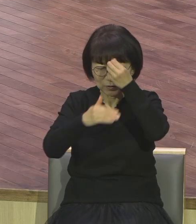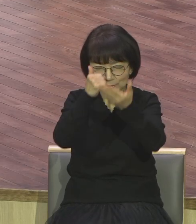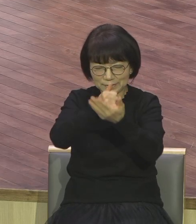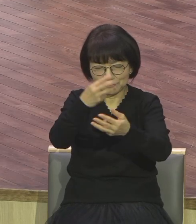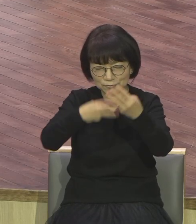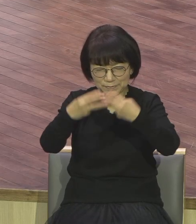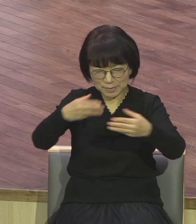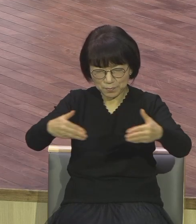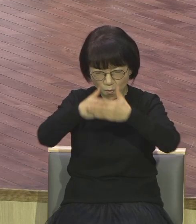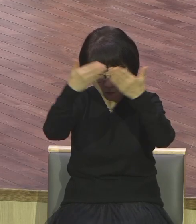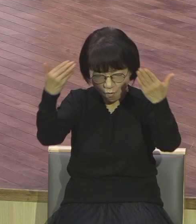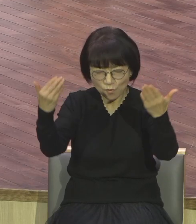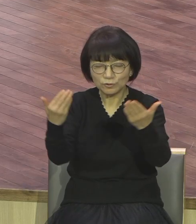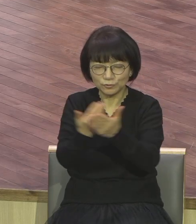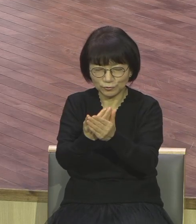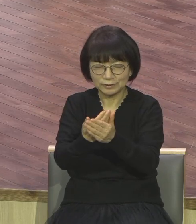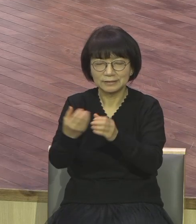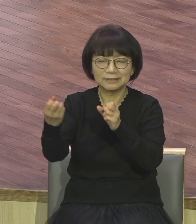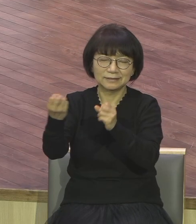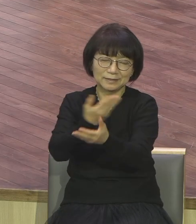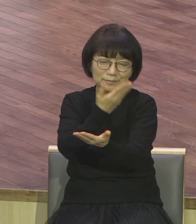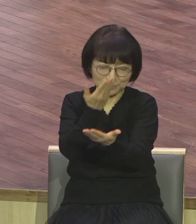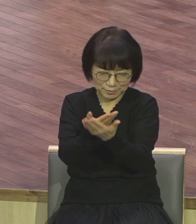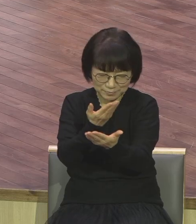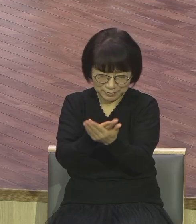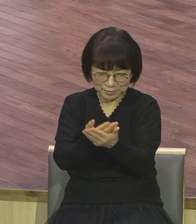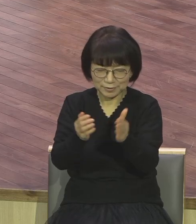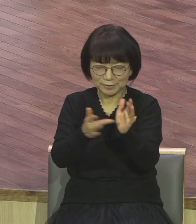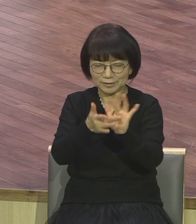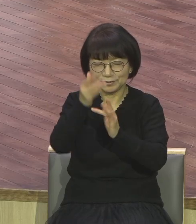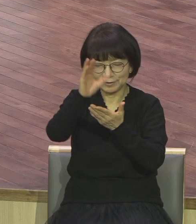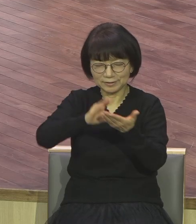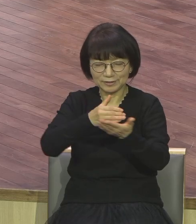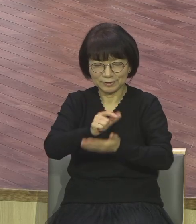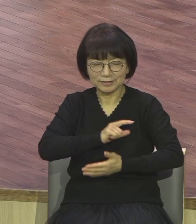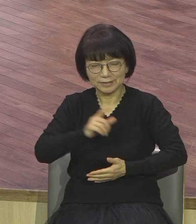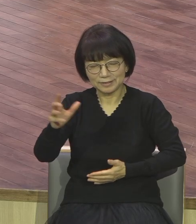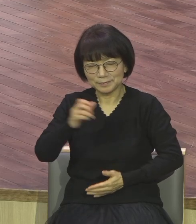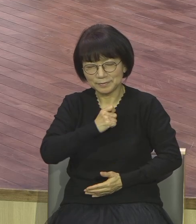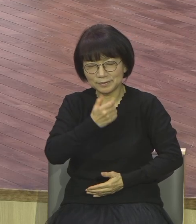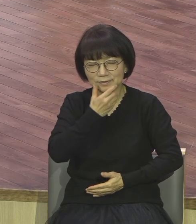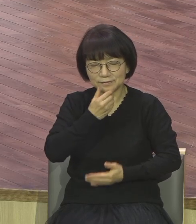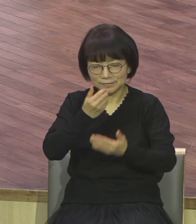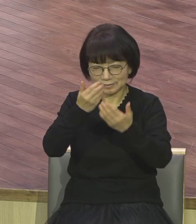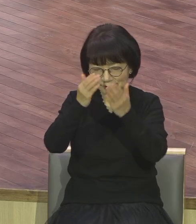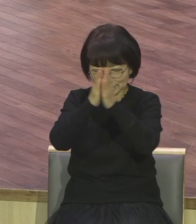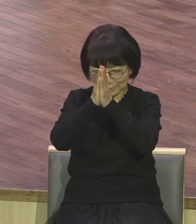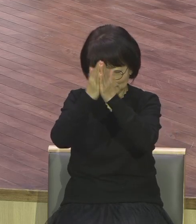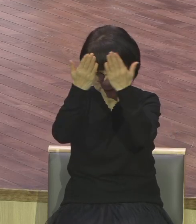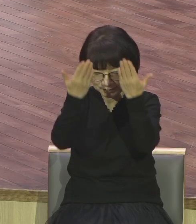주옵소서 예수의 선을 받들어 축복기도 합니다 아멘 아멘 아멘